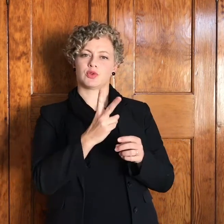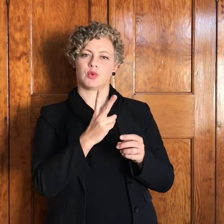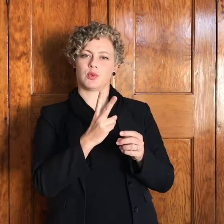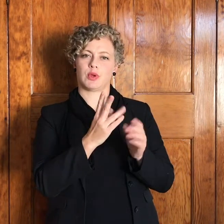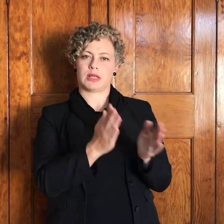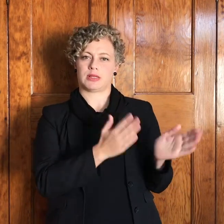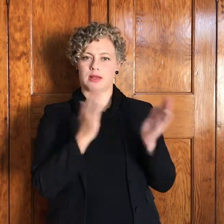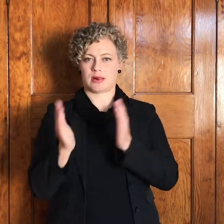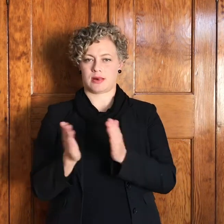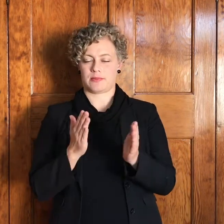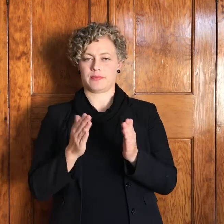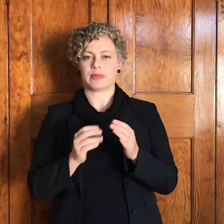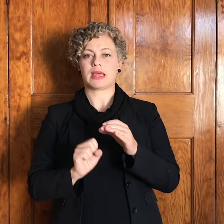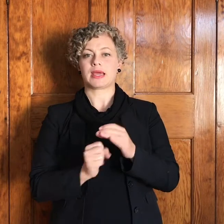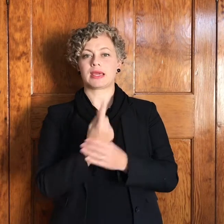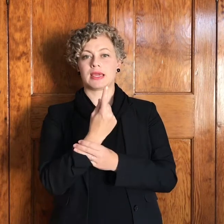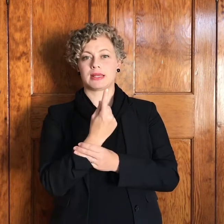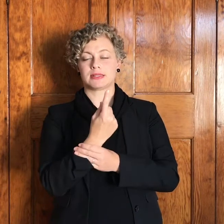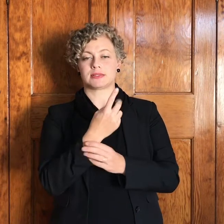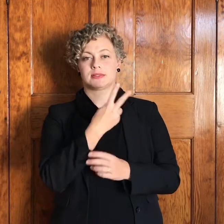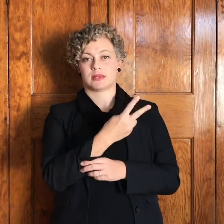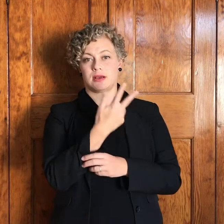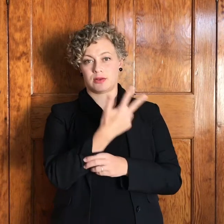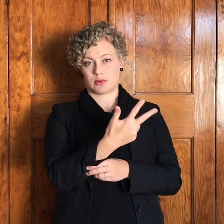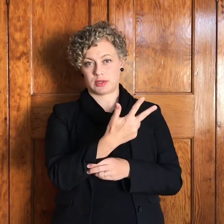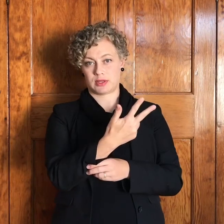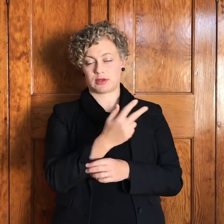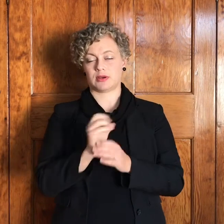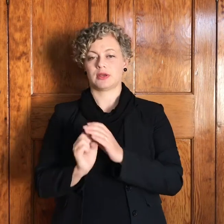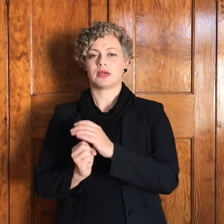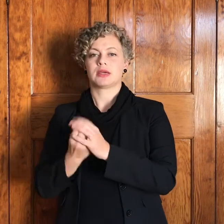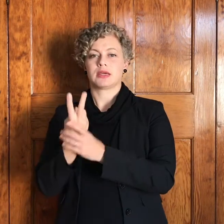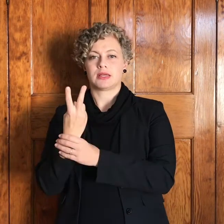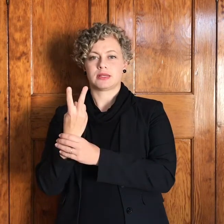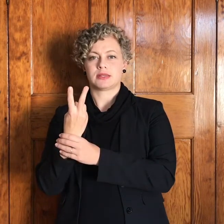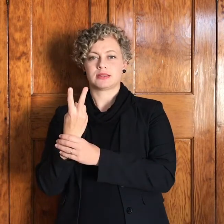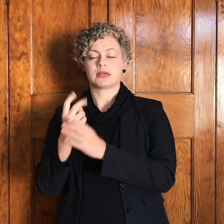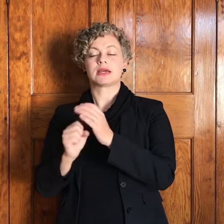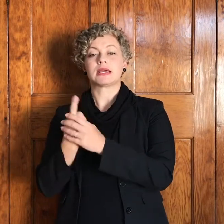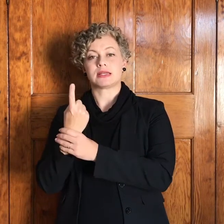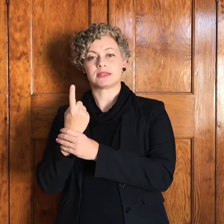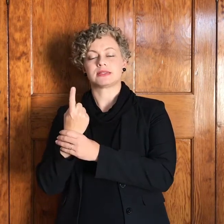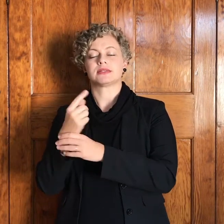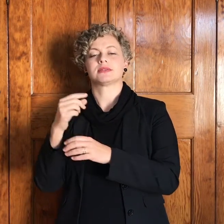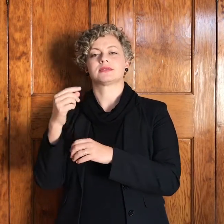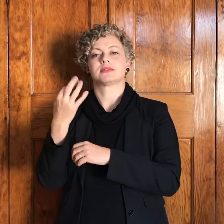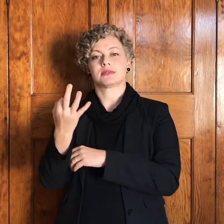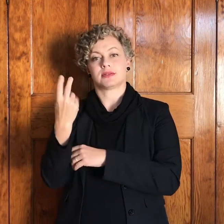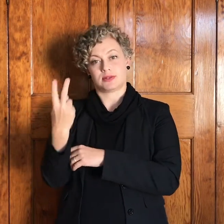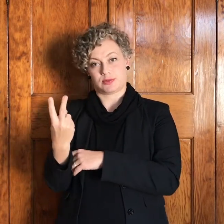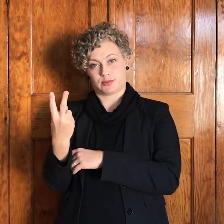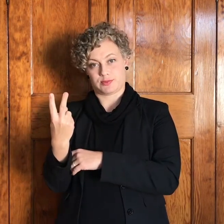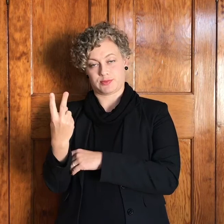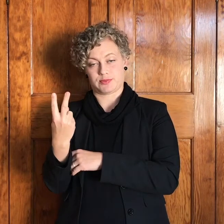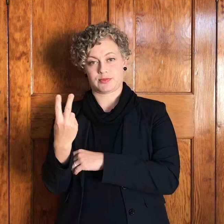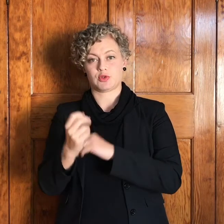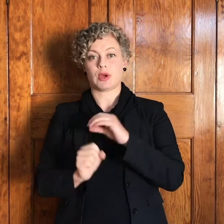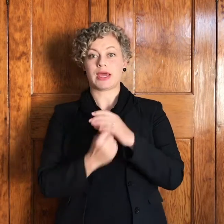Genesis 28 en Genesis 32, en U sal sien hoe kom ek het al twee lees, dit is twee gedeeltes